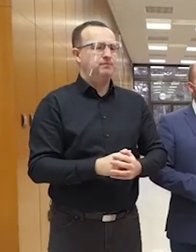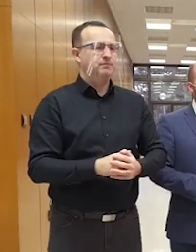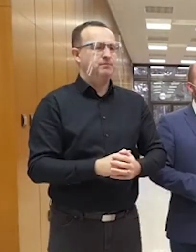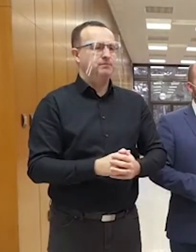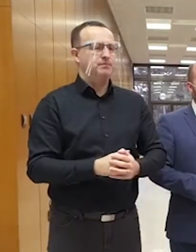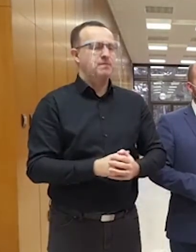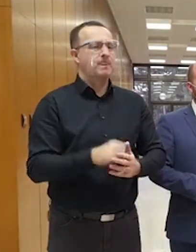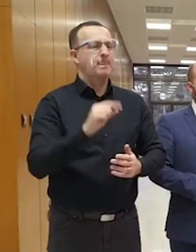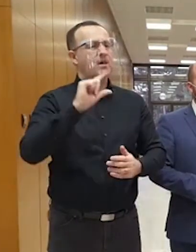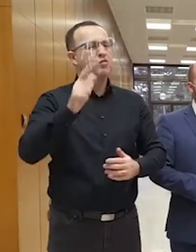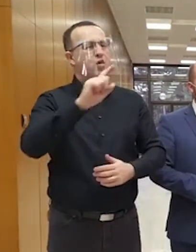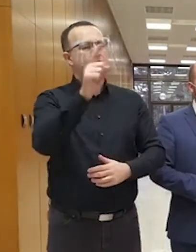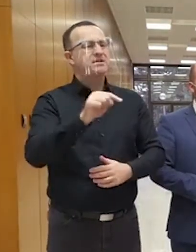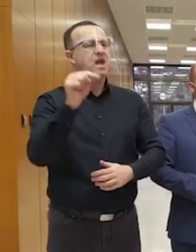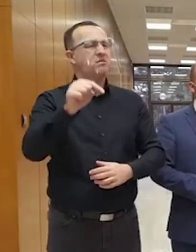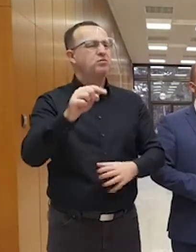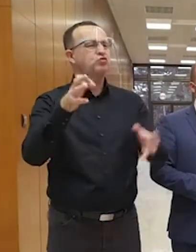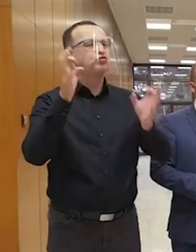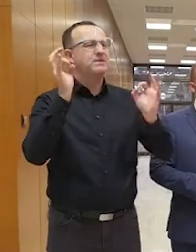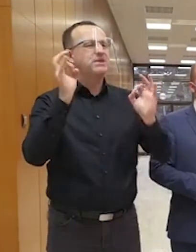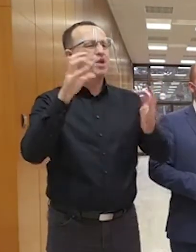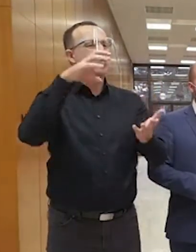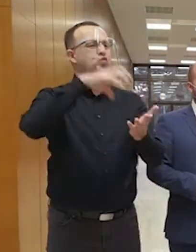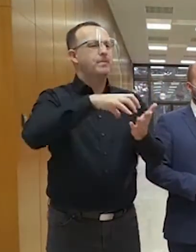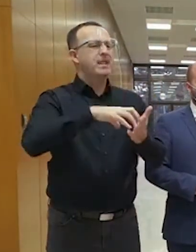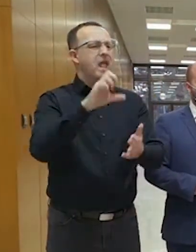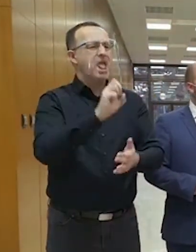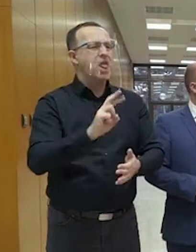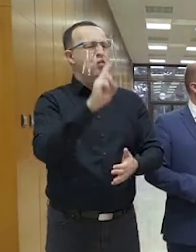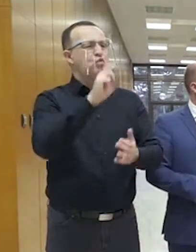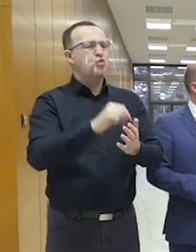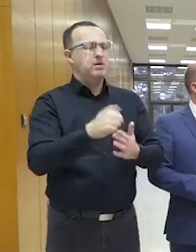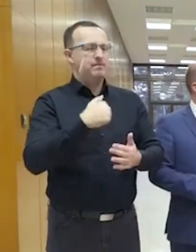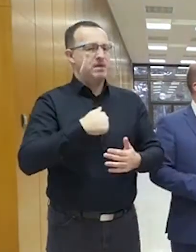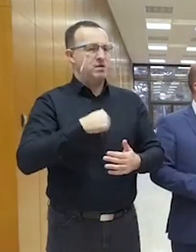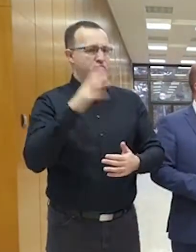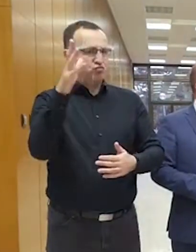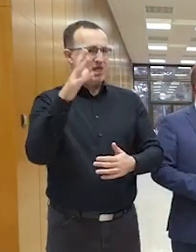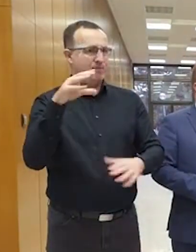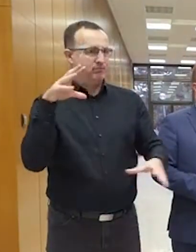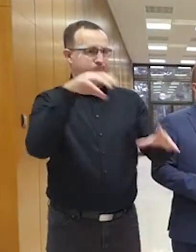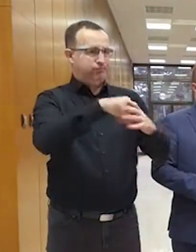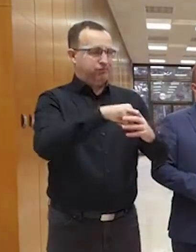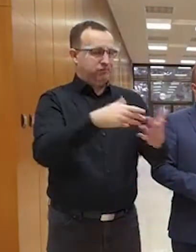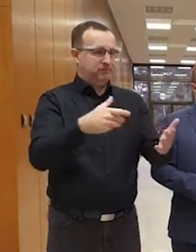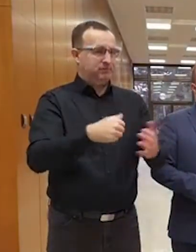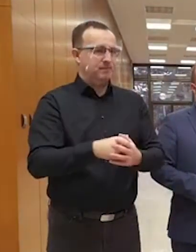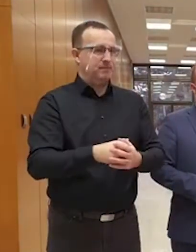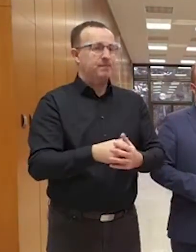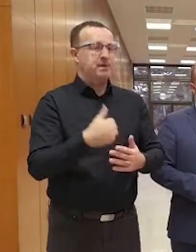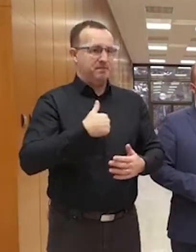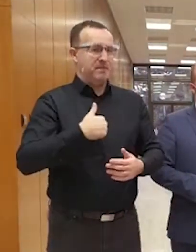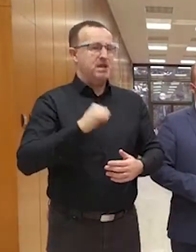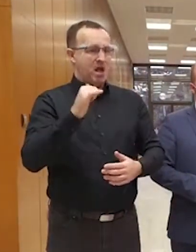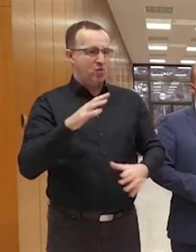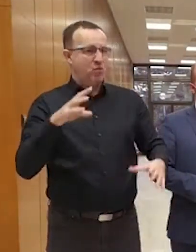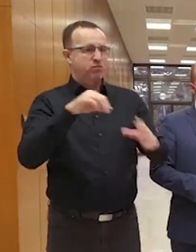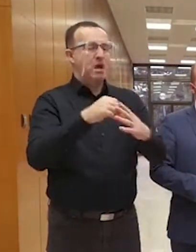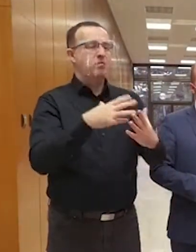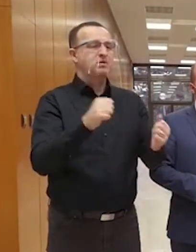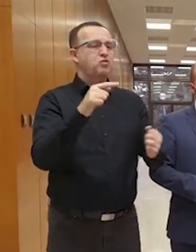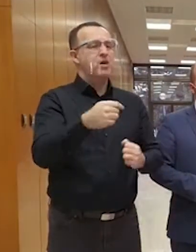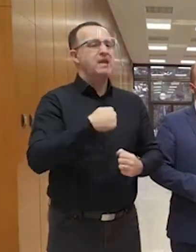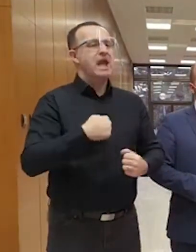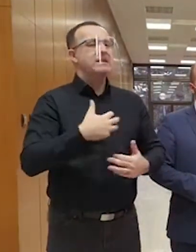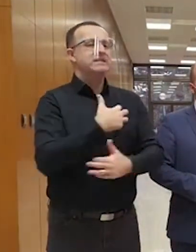sa angažujeme, ale pán redaktor, bez toho, aby som sa snažil nejakým spôsobom